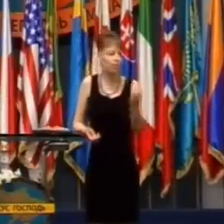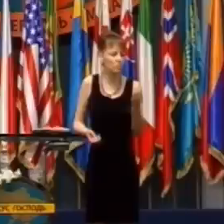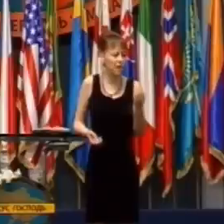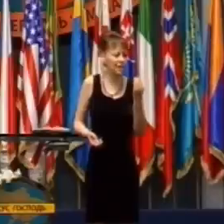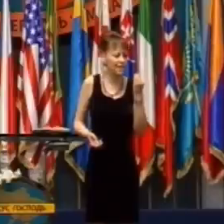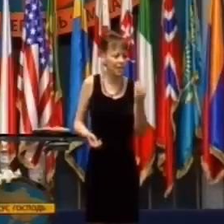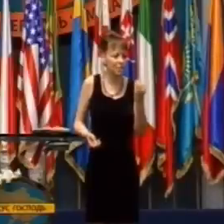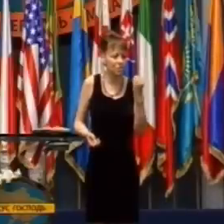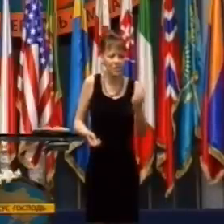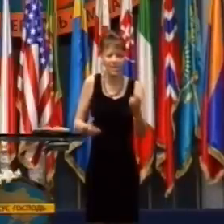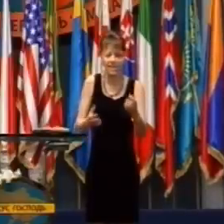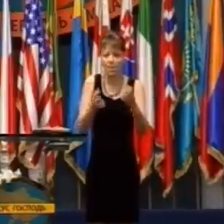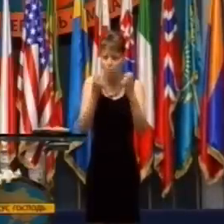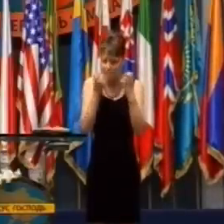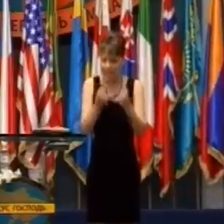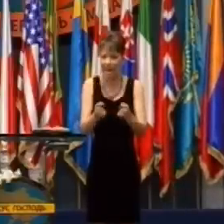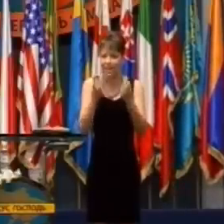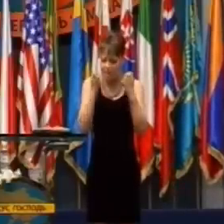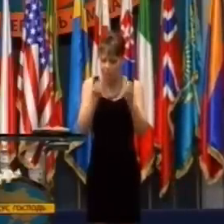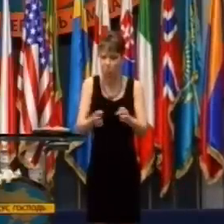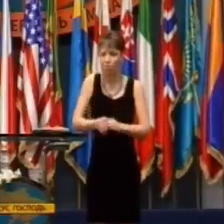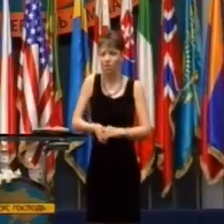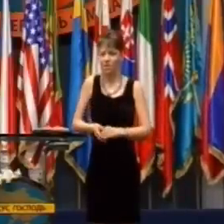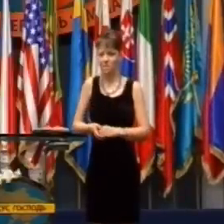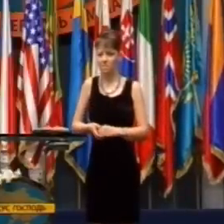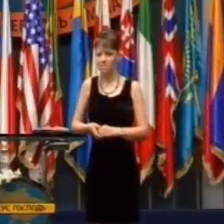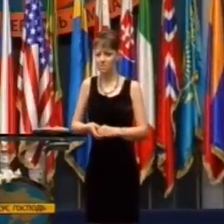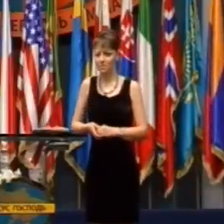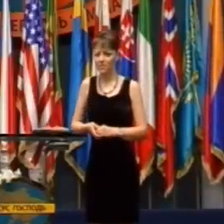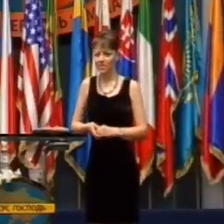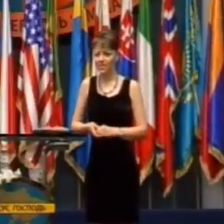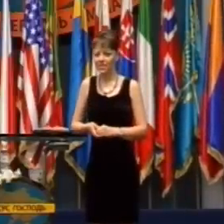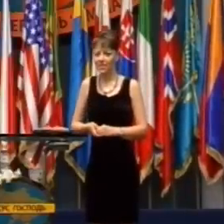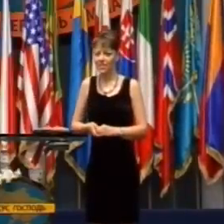Ak máte posolstvo od Boha, posolstvo od Boha.